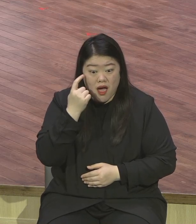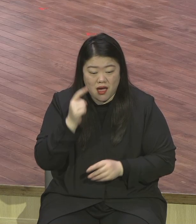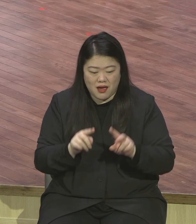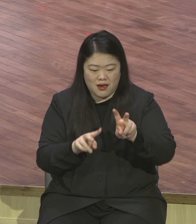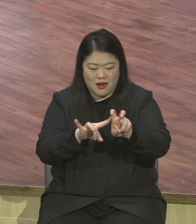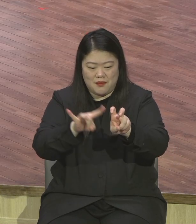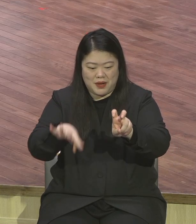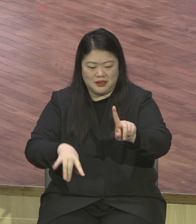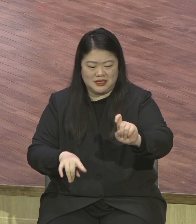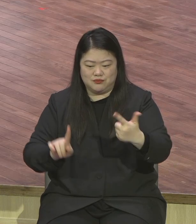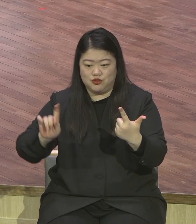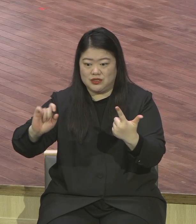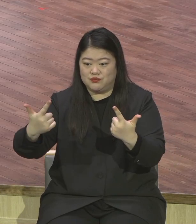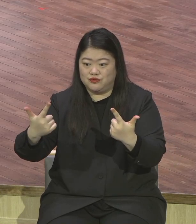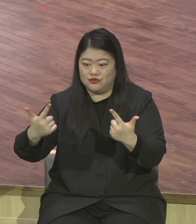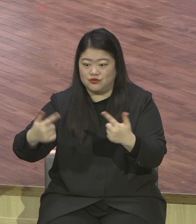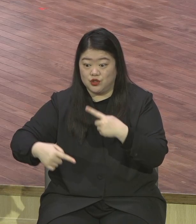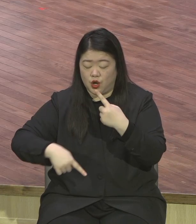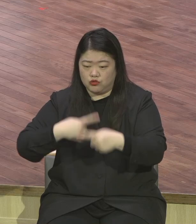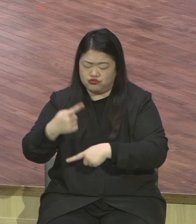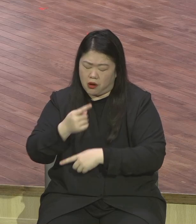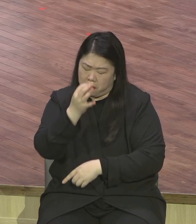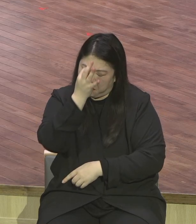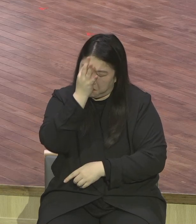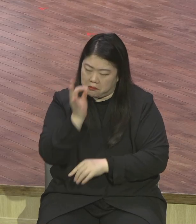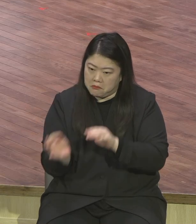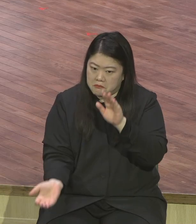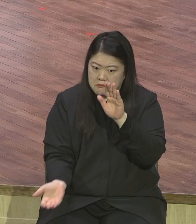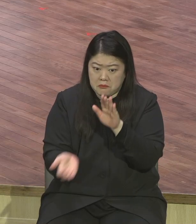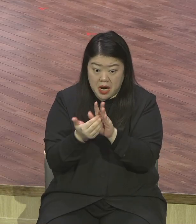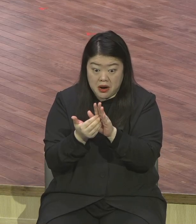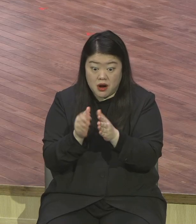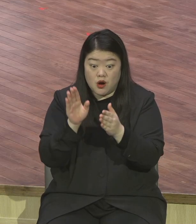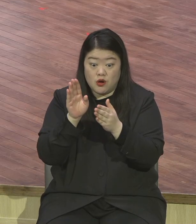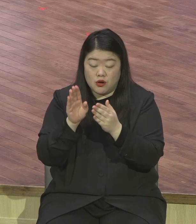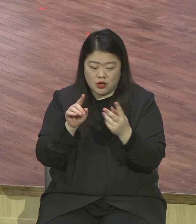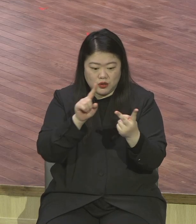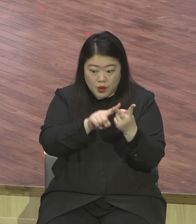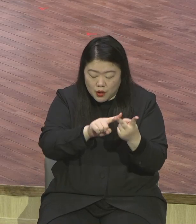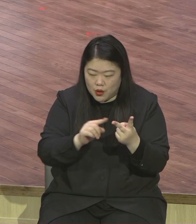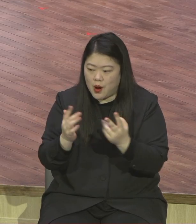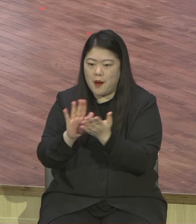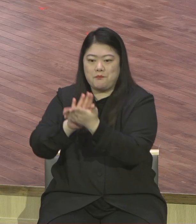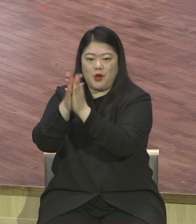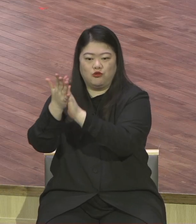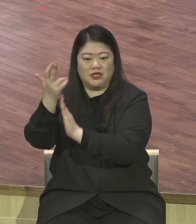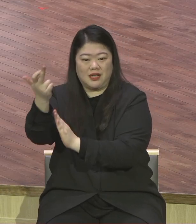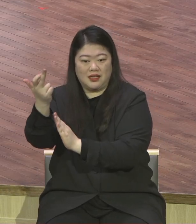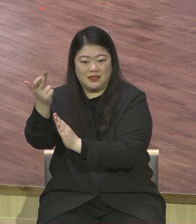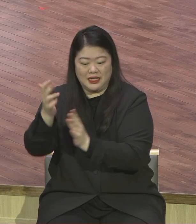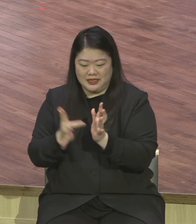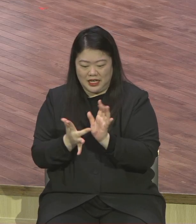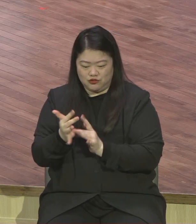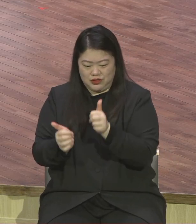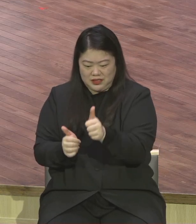베드로가 했어요. 그리고 변화산에서 예수님의 배영되신 모습을 보면서 예수님께 가까이 가서 그냥